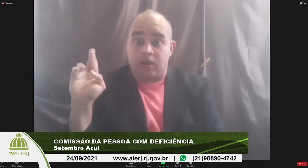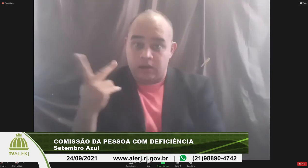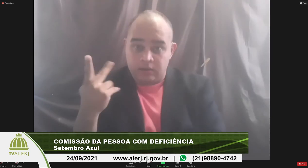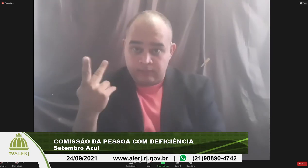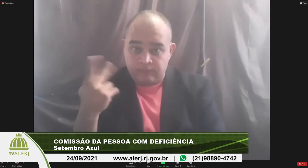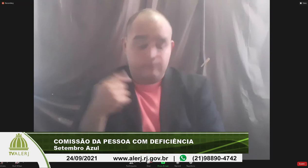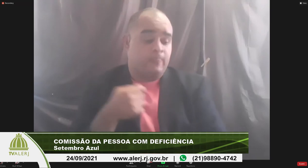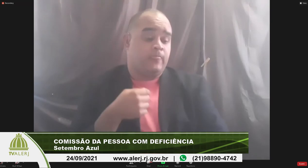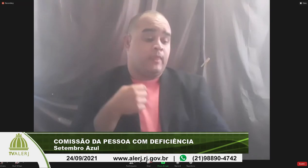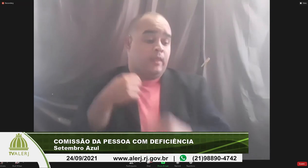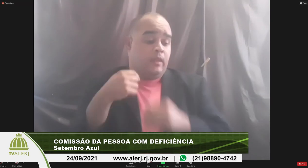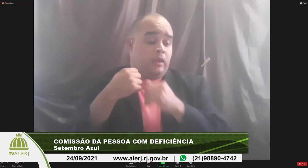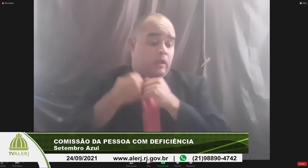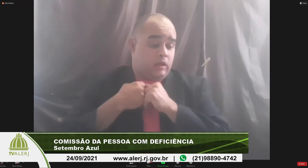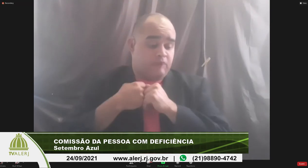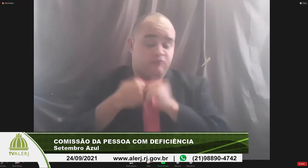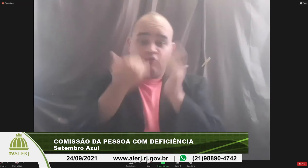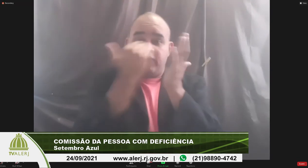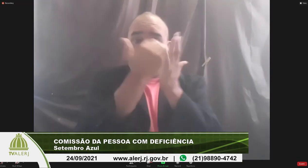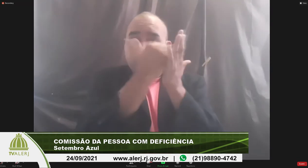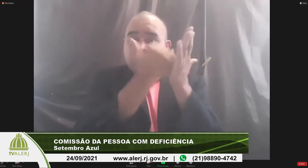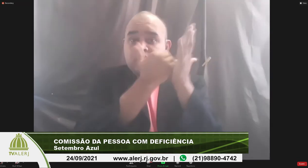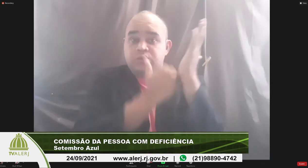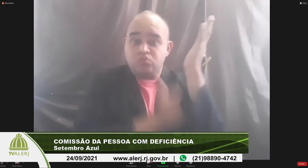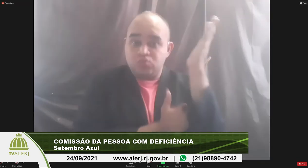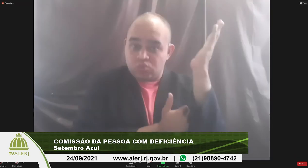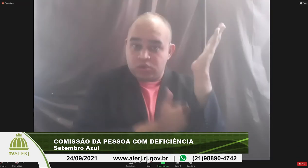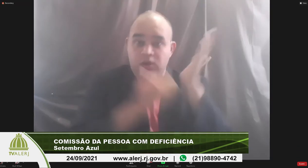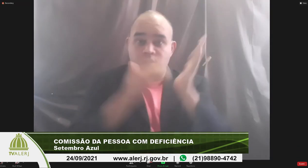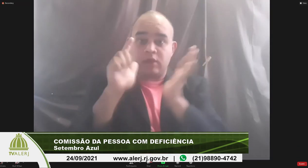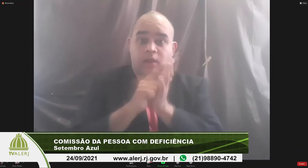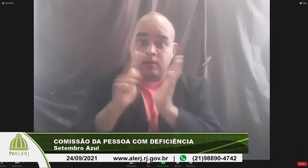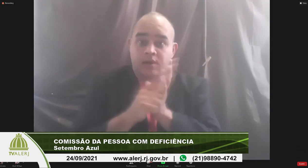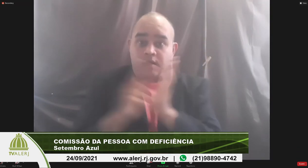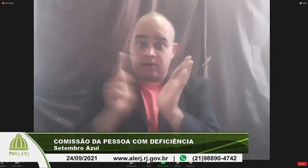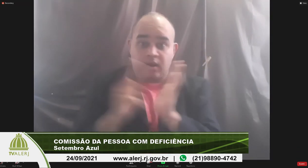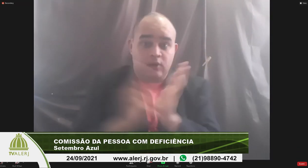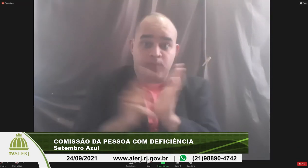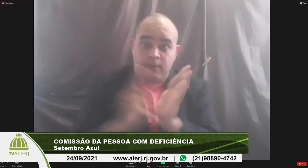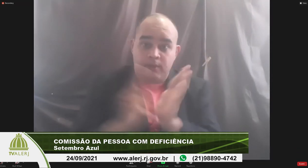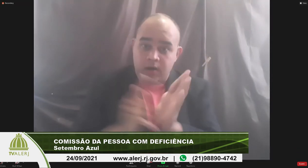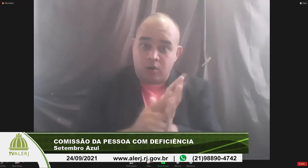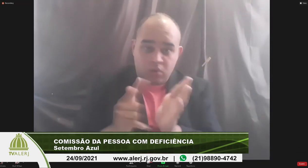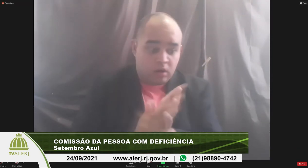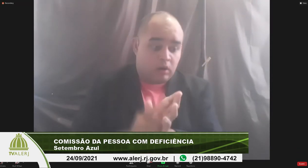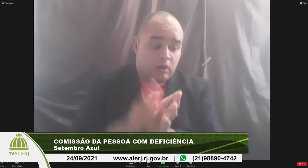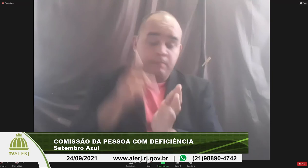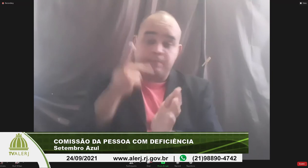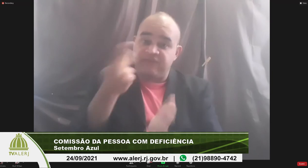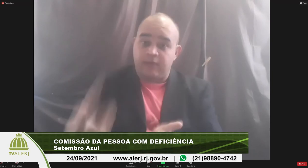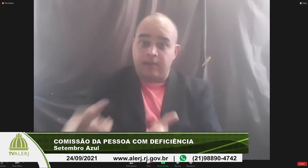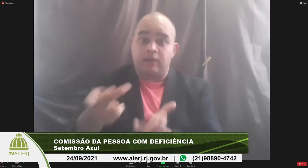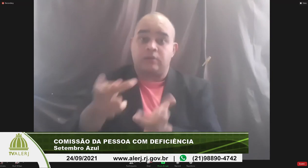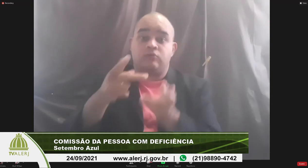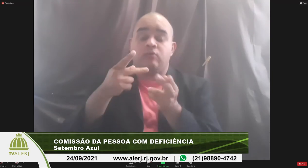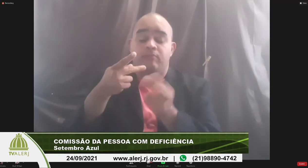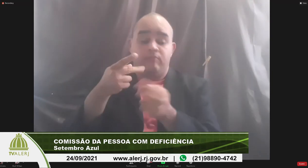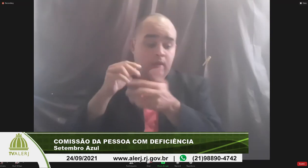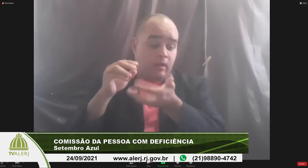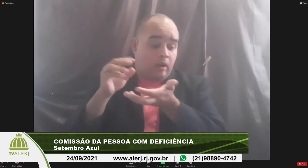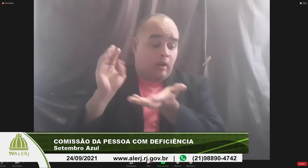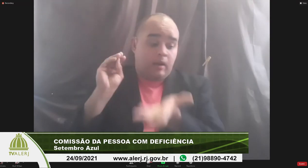RH eu vou falar os assuntos daqui no papel para falar